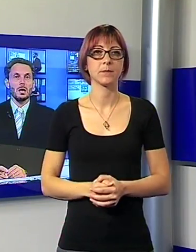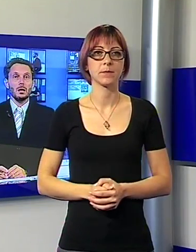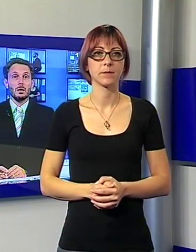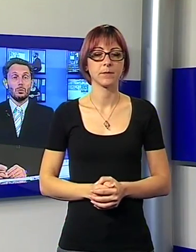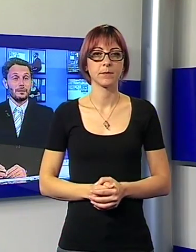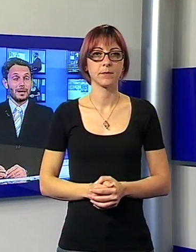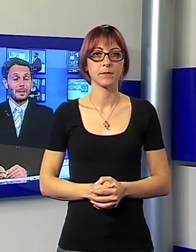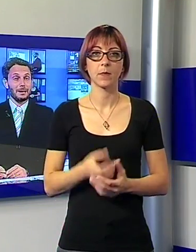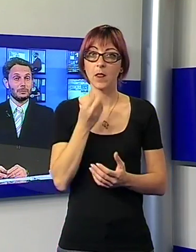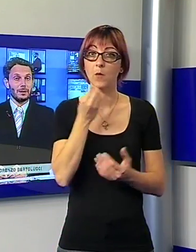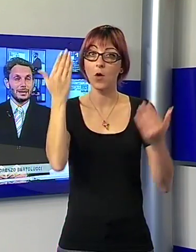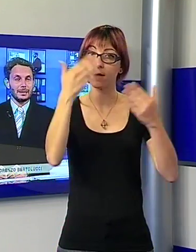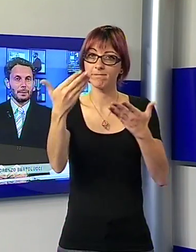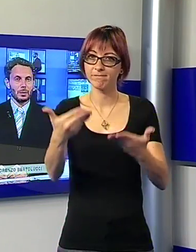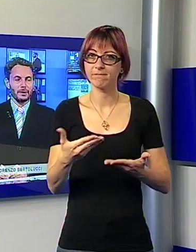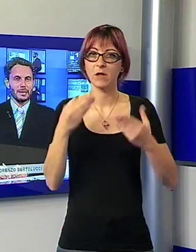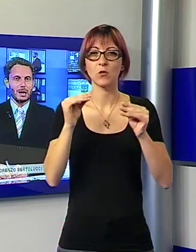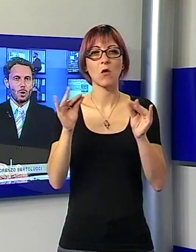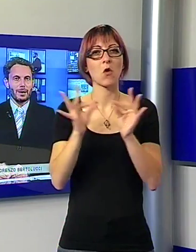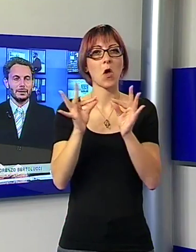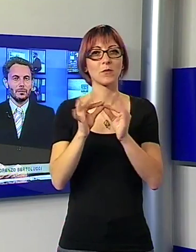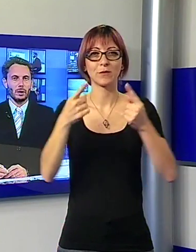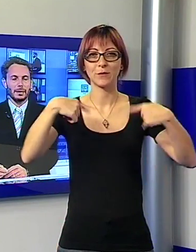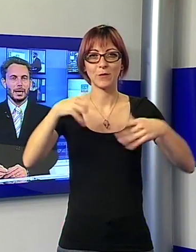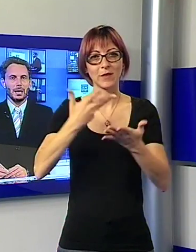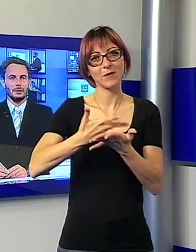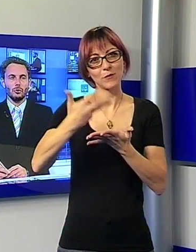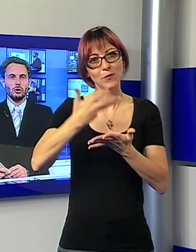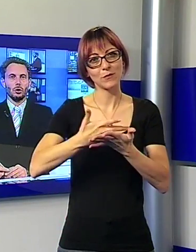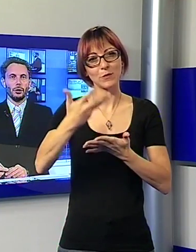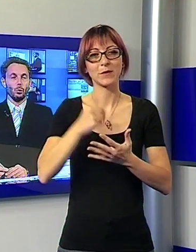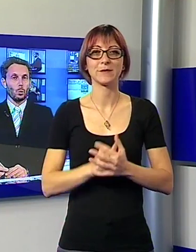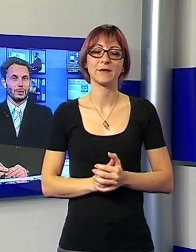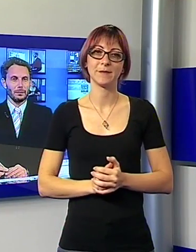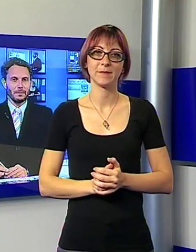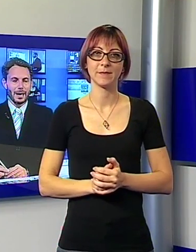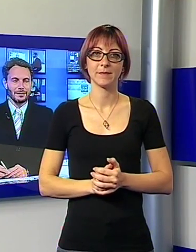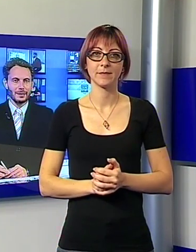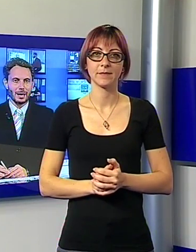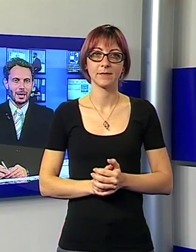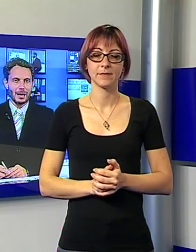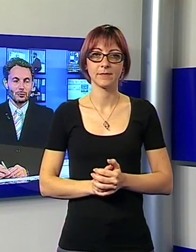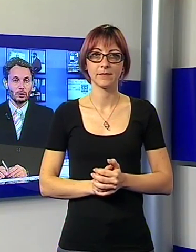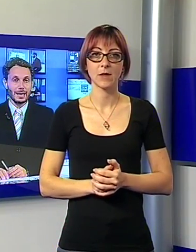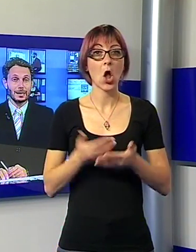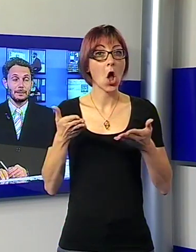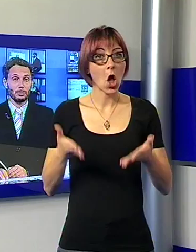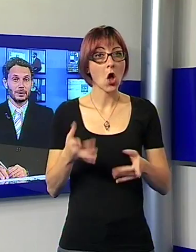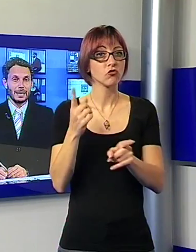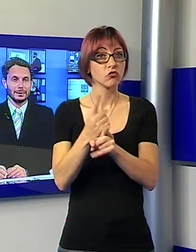Buonasera, ben trovati per questa nuova edizione del TG Noi. Dunque doveva essere la giornata importante